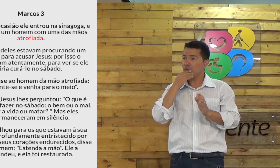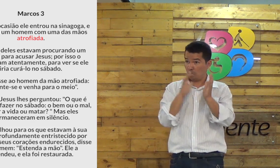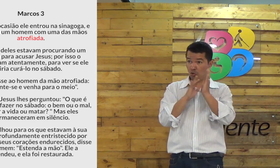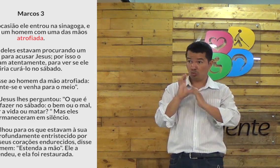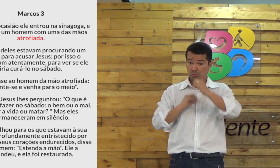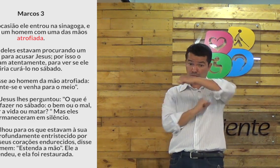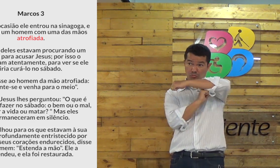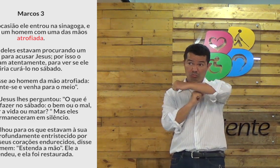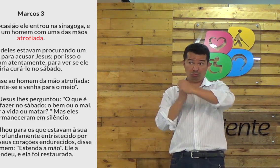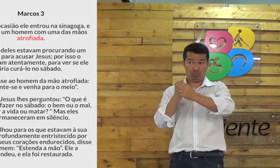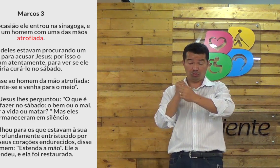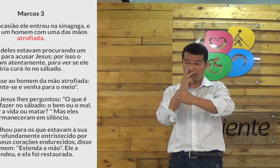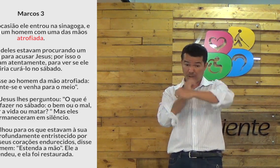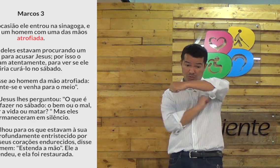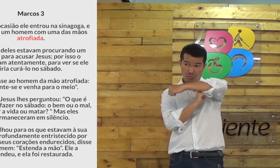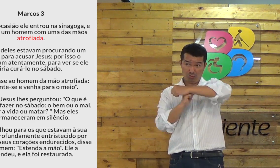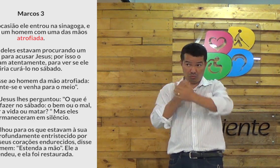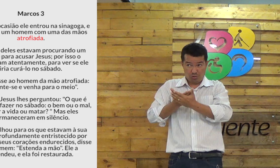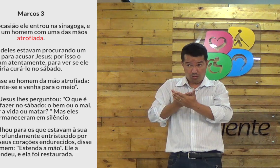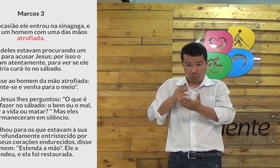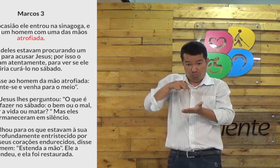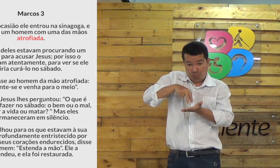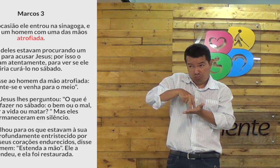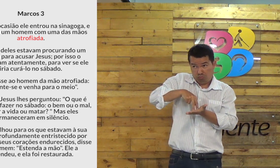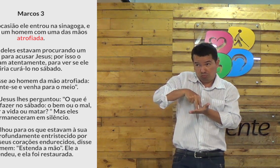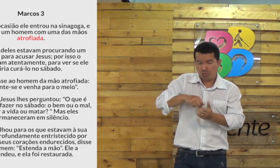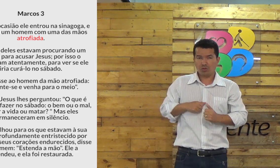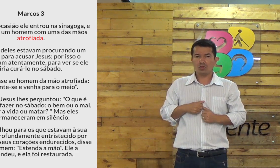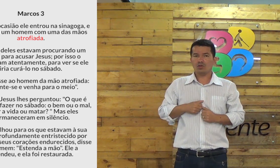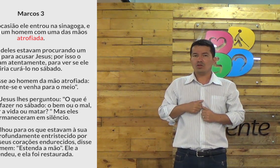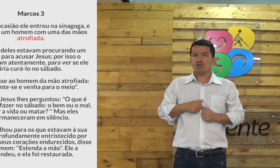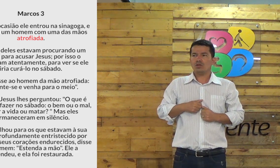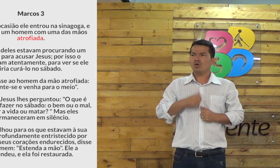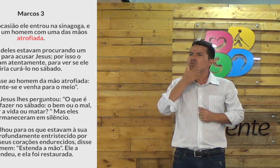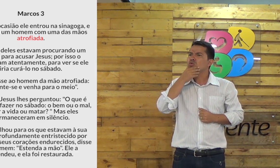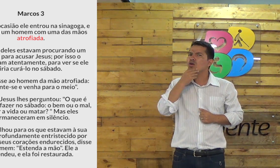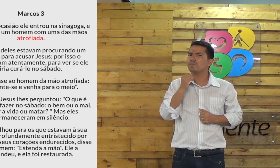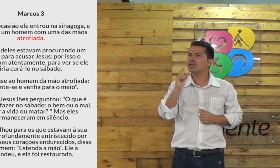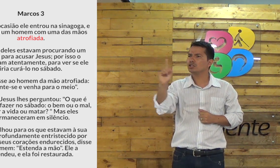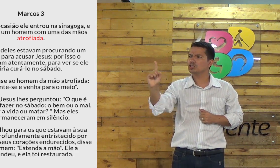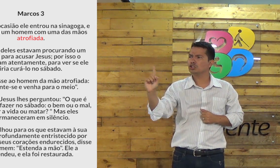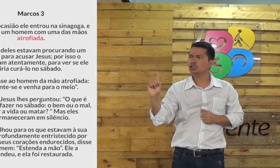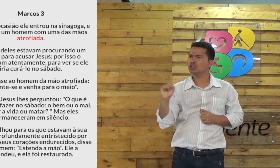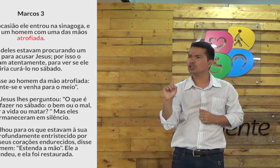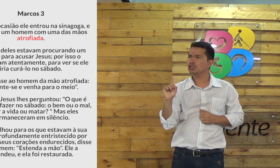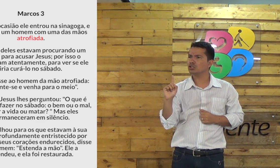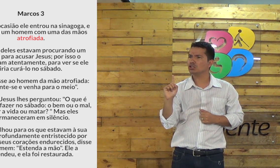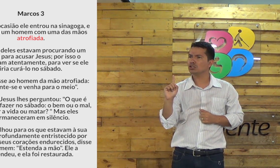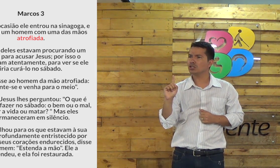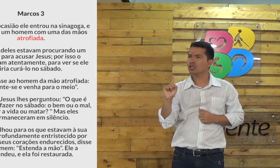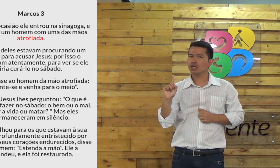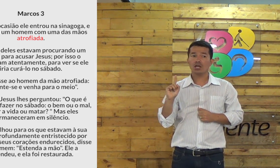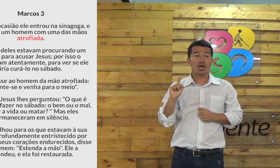Mas, Jesus estava na sinagoga, estava ali estudando, estava recitando. E aí, de repente, chegou um homem.